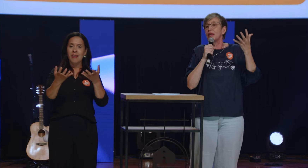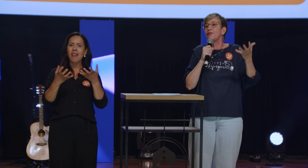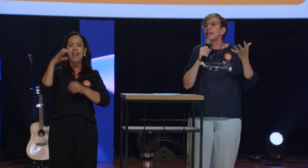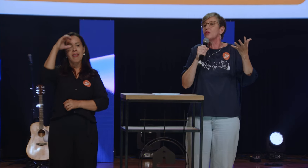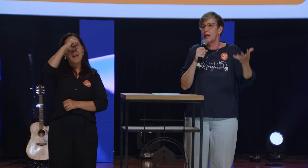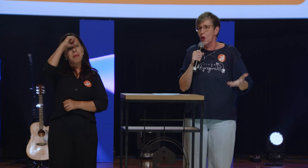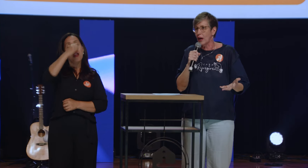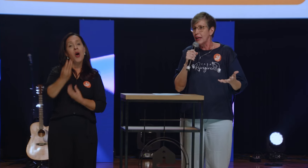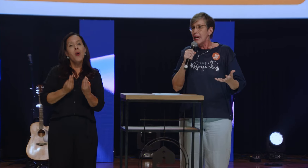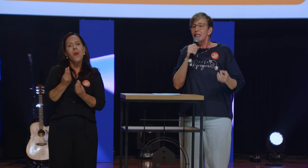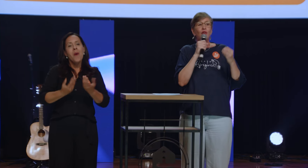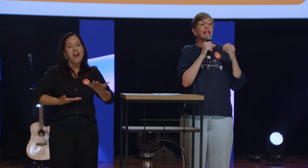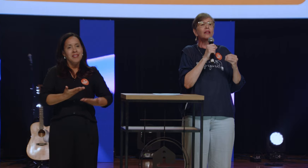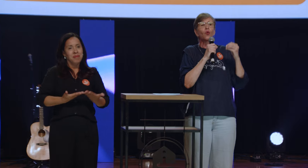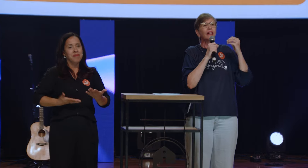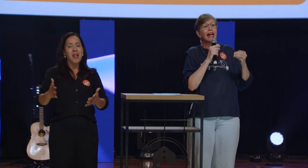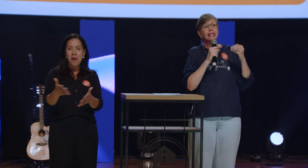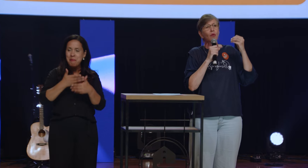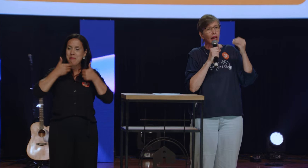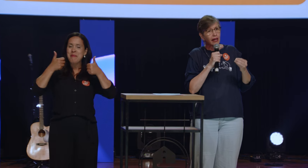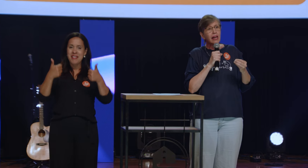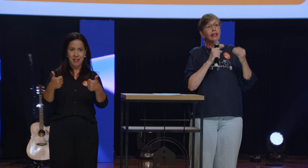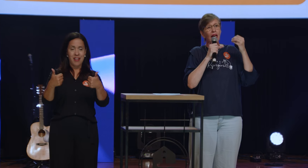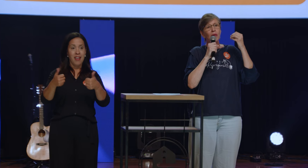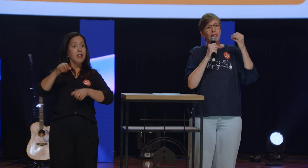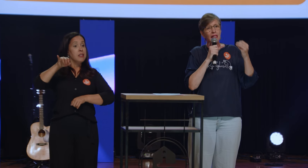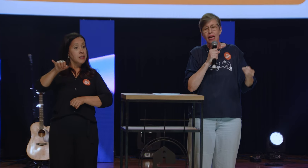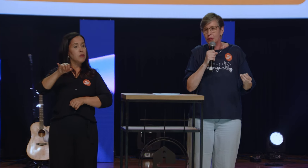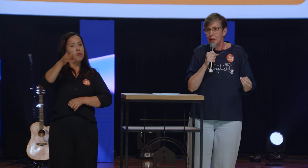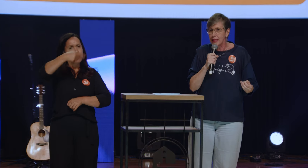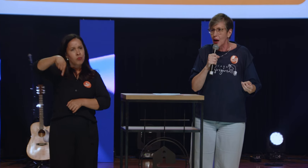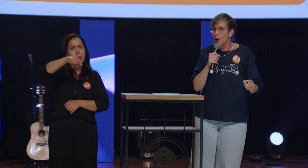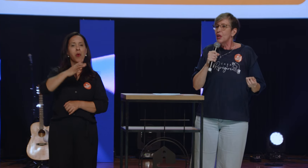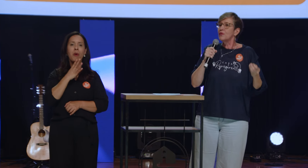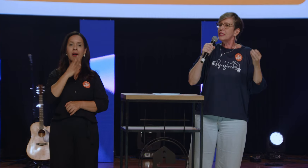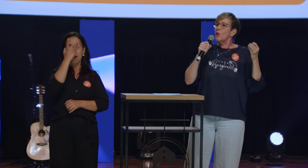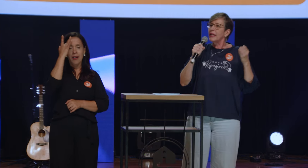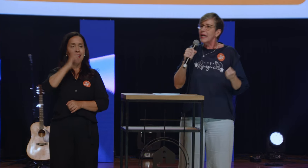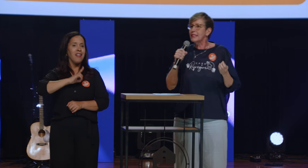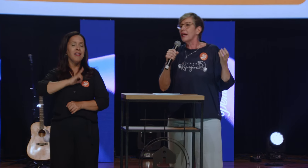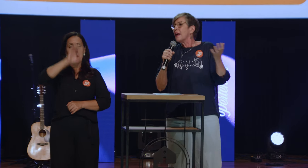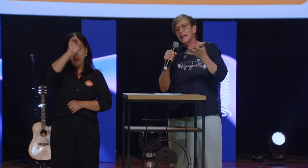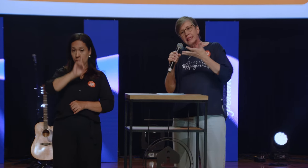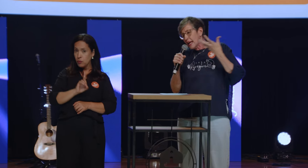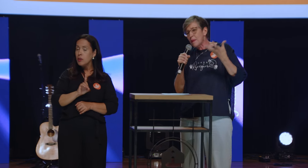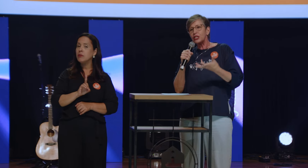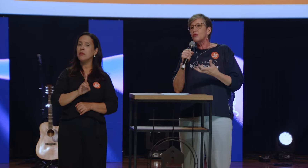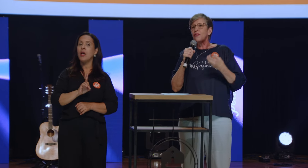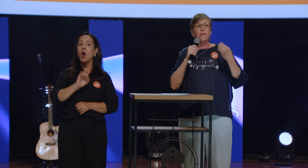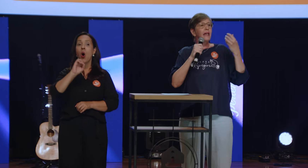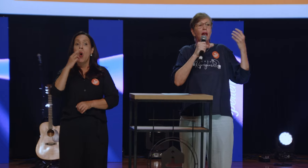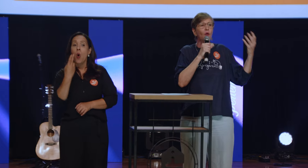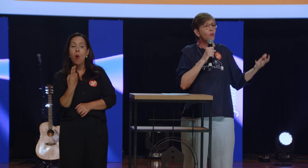podemos servi-los melhor. Se você, então, conhece alguém que tem uma necessidade especial, se você conhece, é